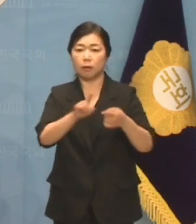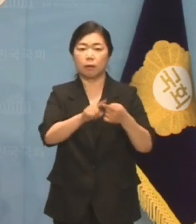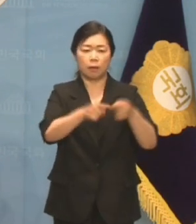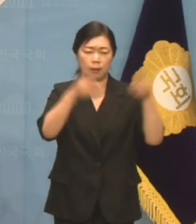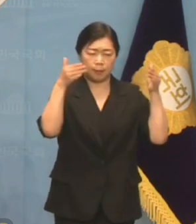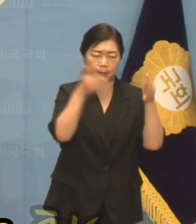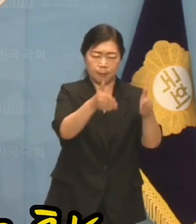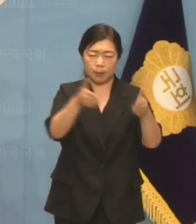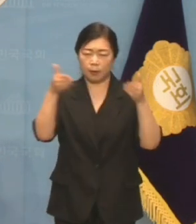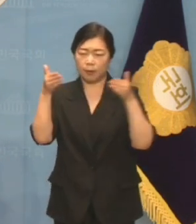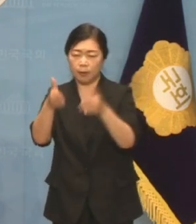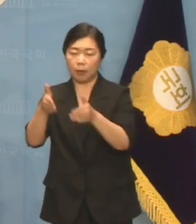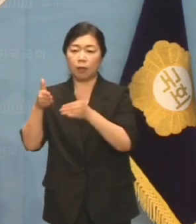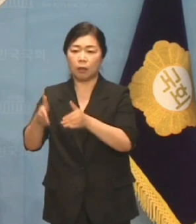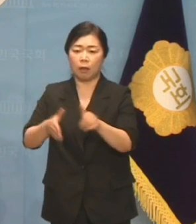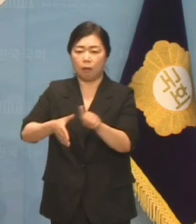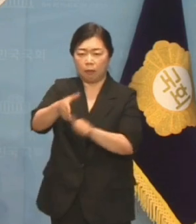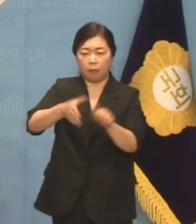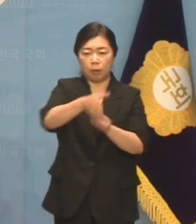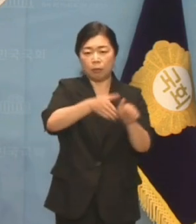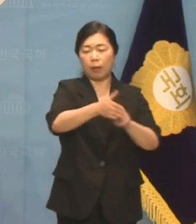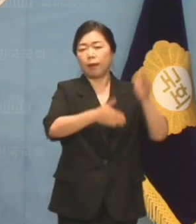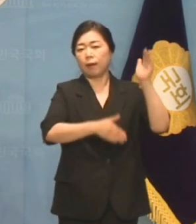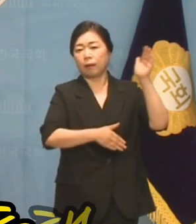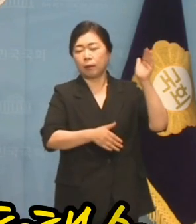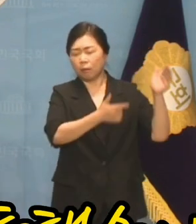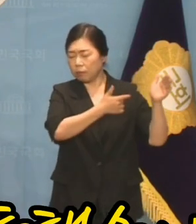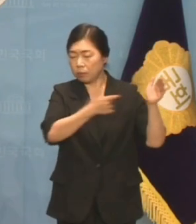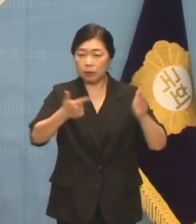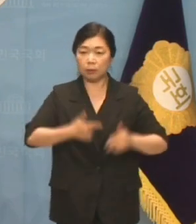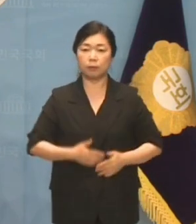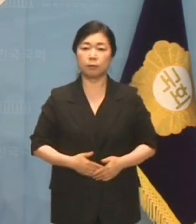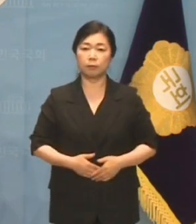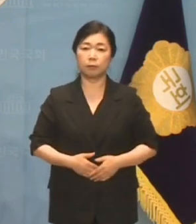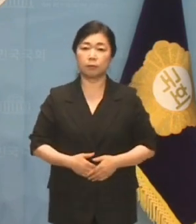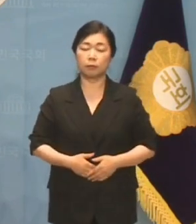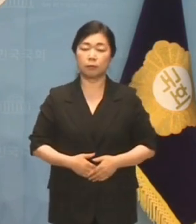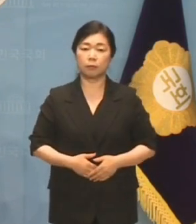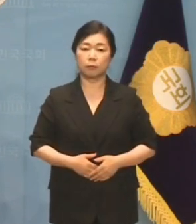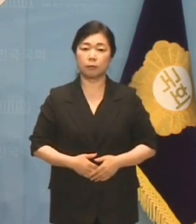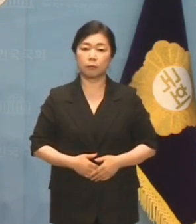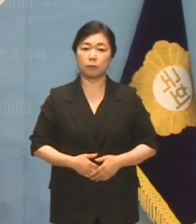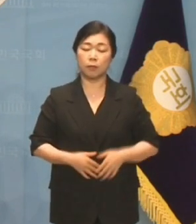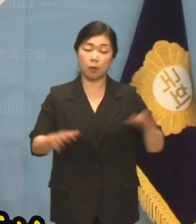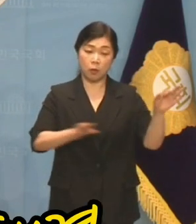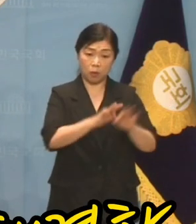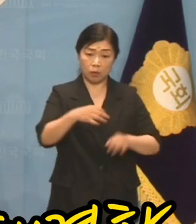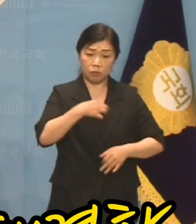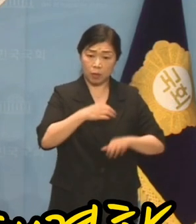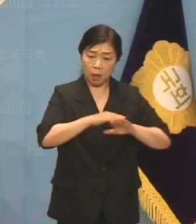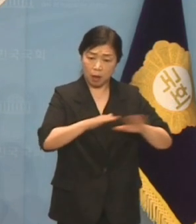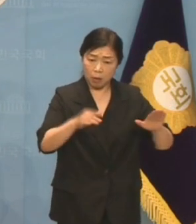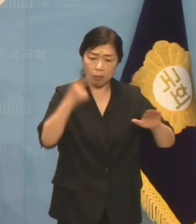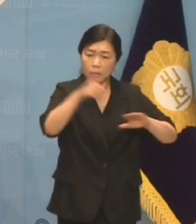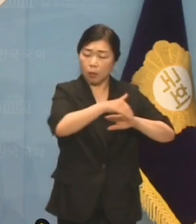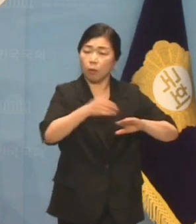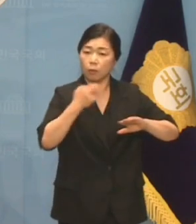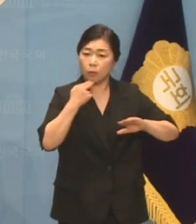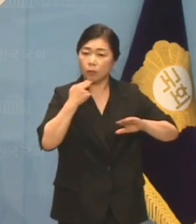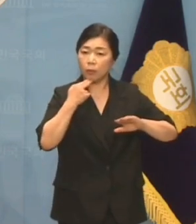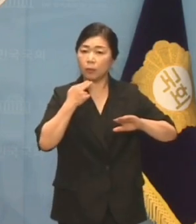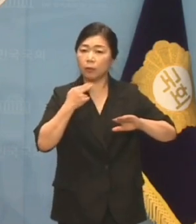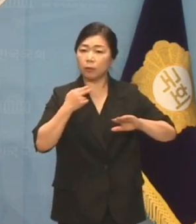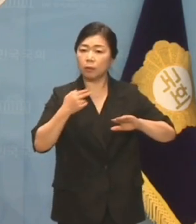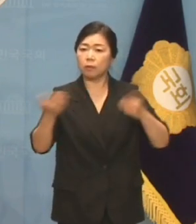악의로 가득 찬 공격적 언사로 가득했습니다. 닥쳐온 경제 위기를 해결할 의지도 대안도 없이